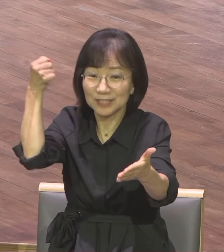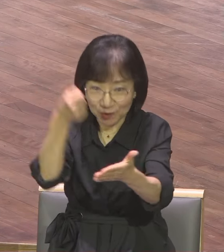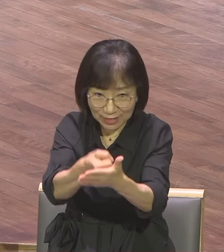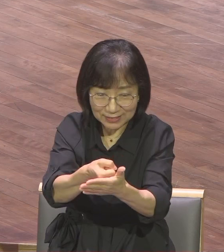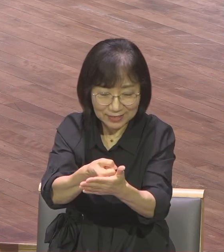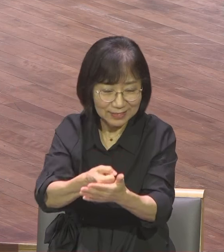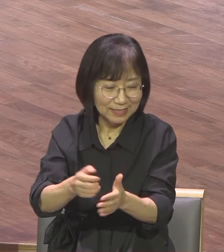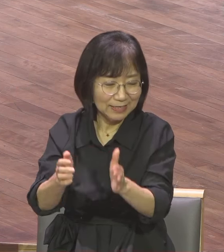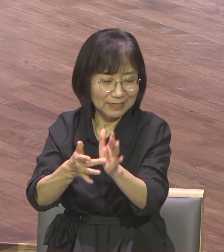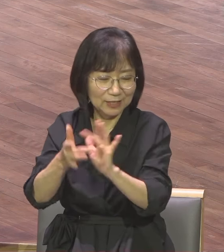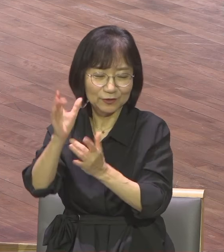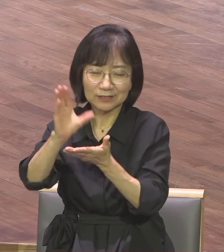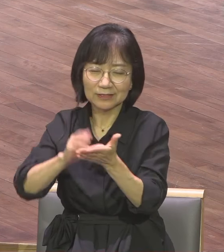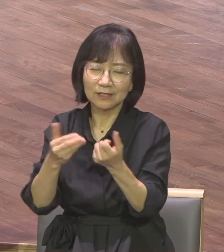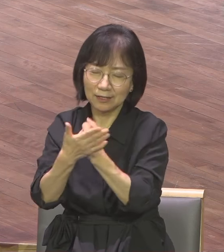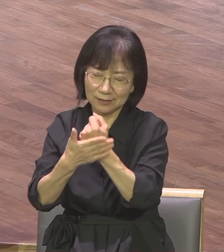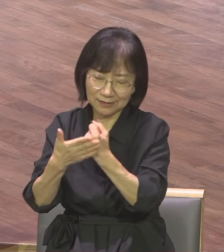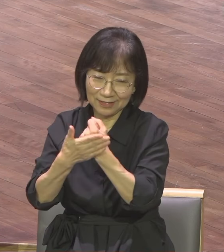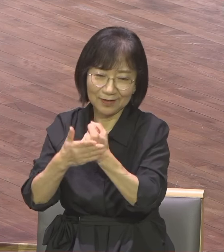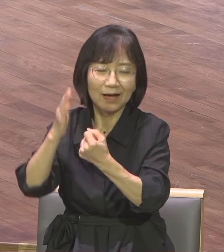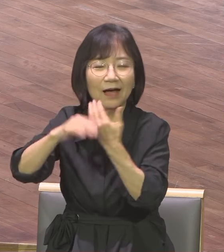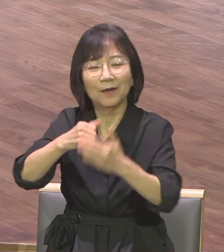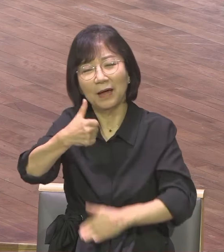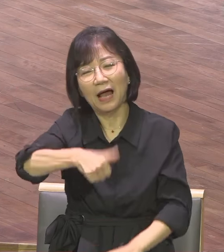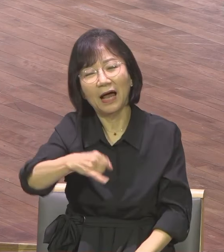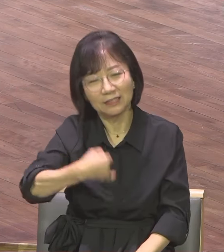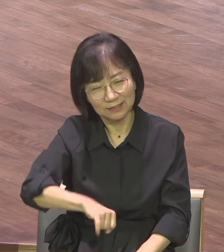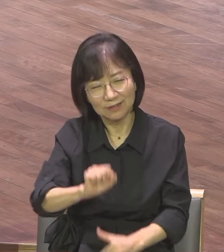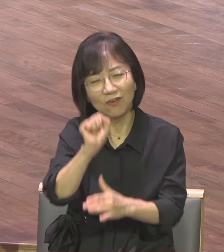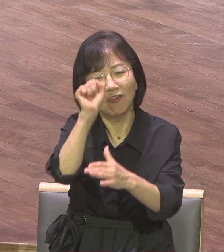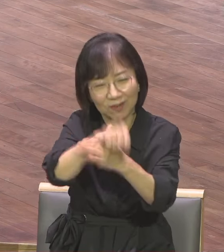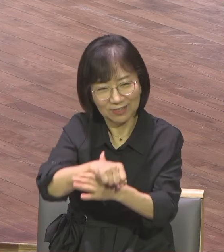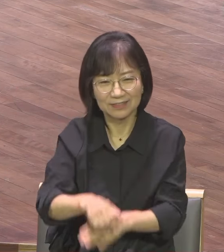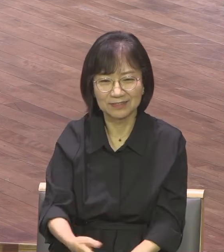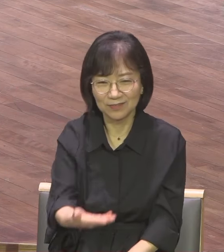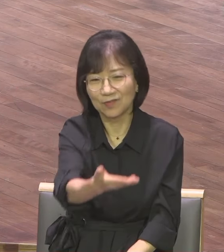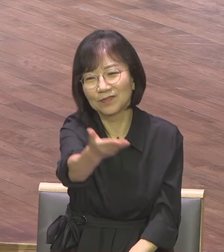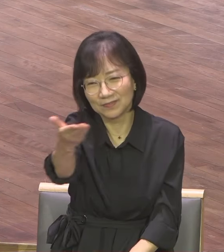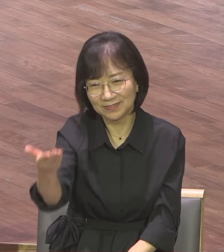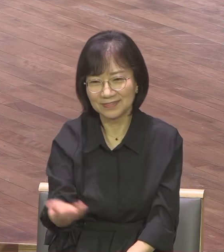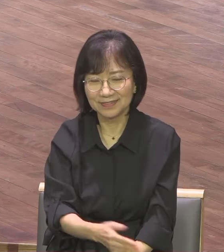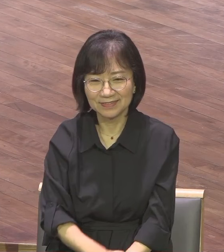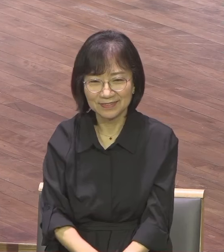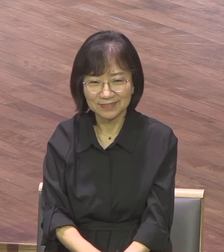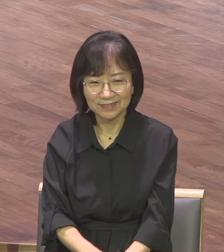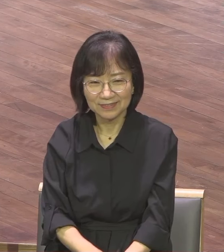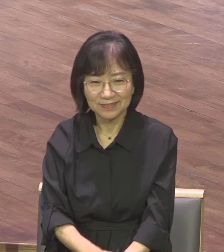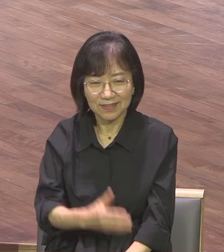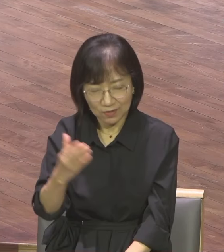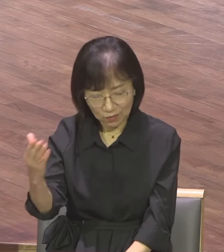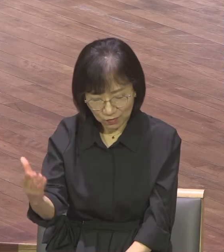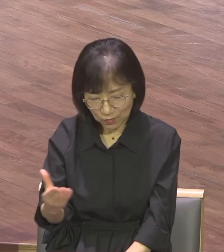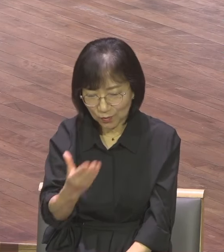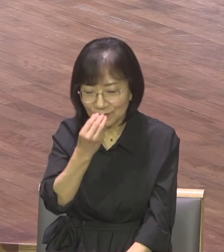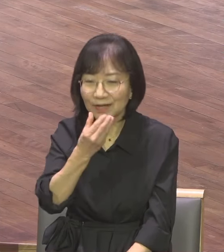그리스도를 말미암아 자기 아들들이 되게 하셨으니 그 신령한 복이 뭐냐 창세전에